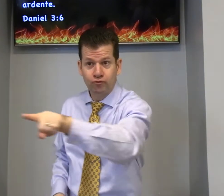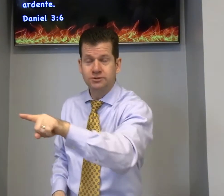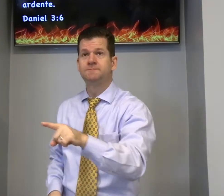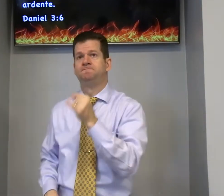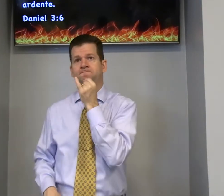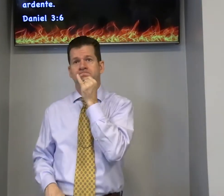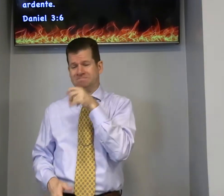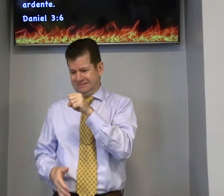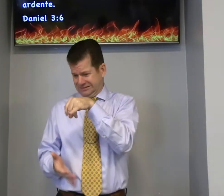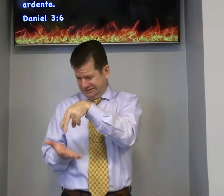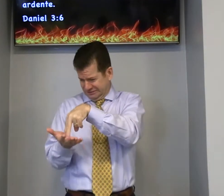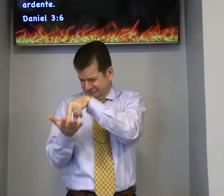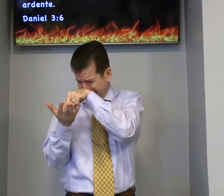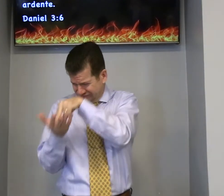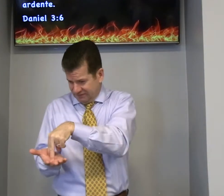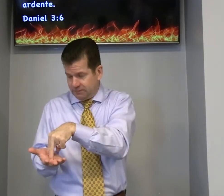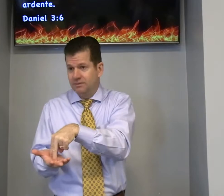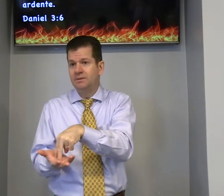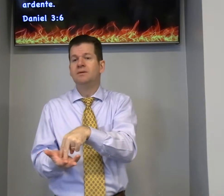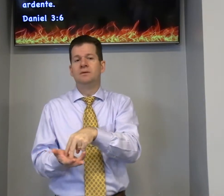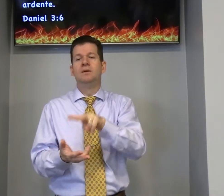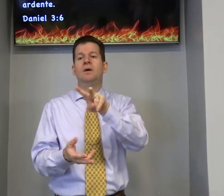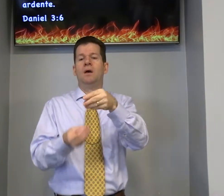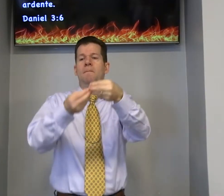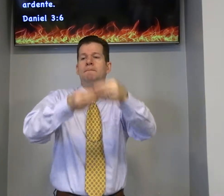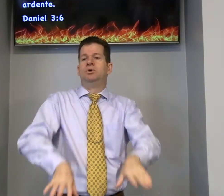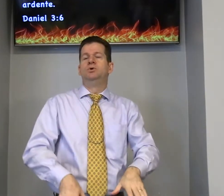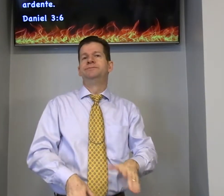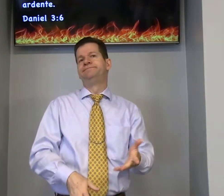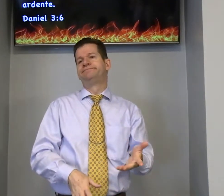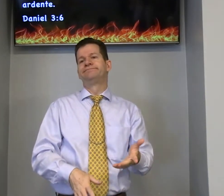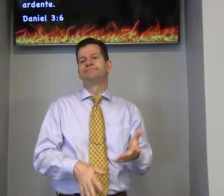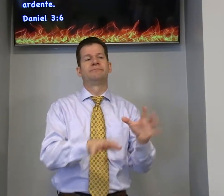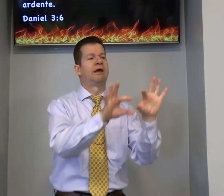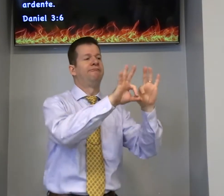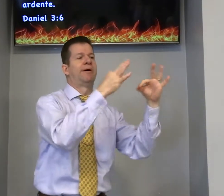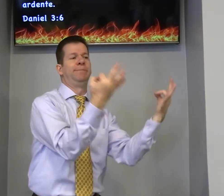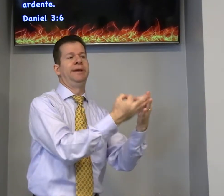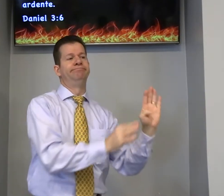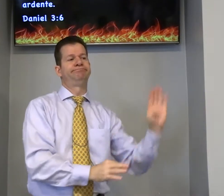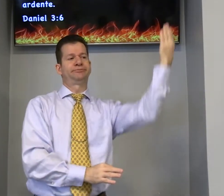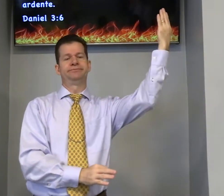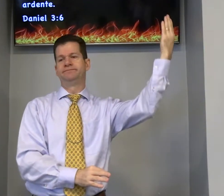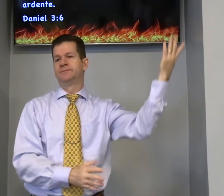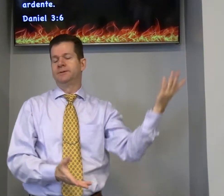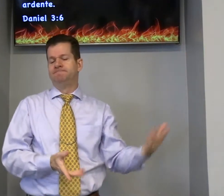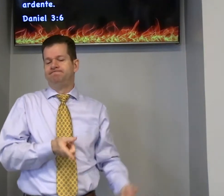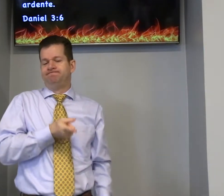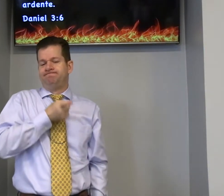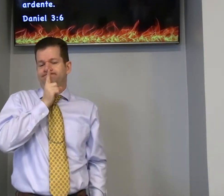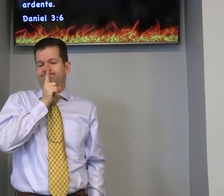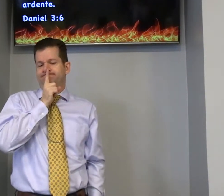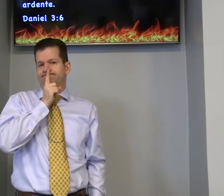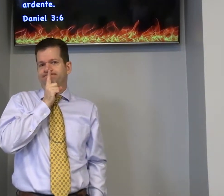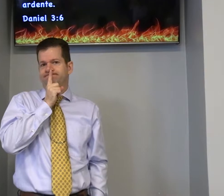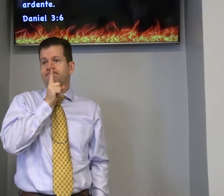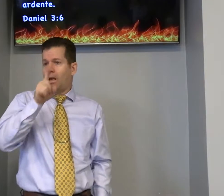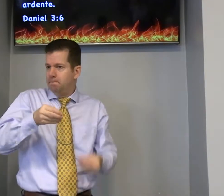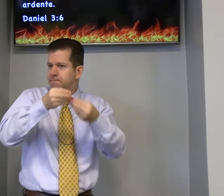você está firme tem prejuízo da família falsa você